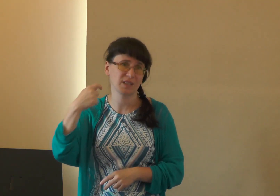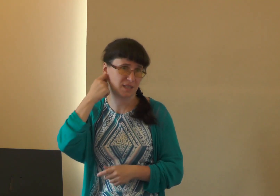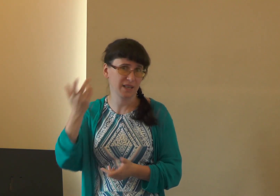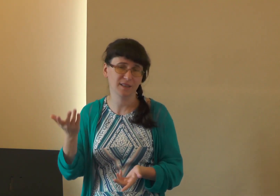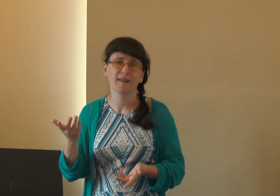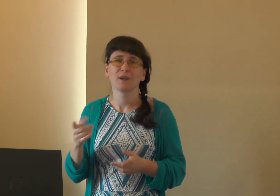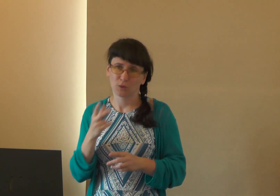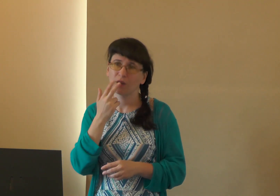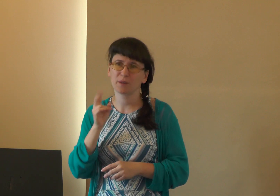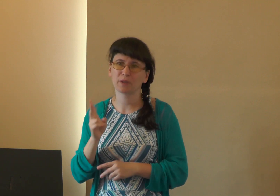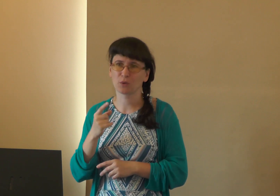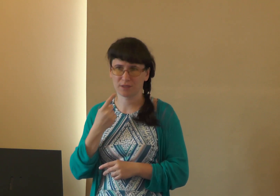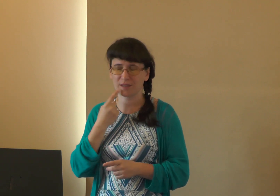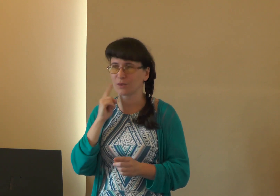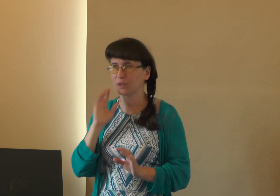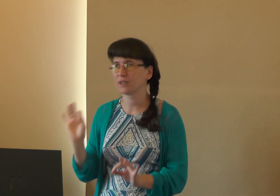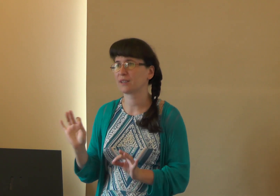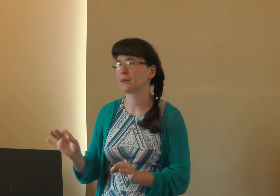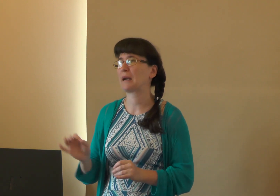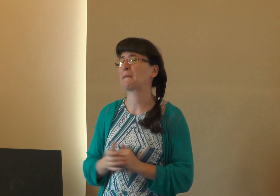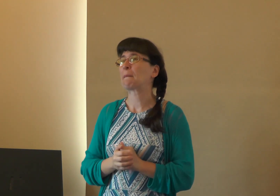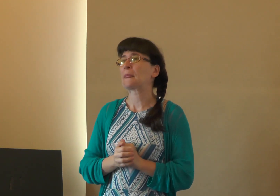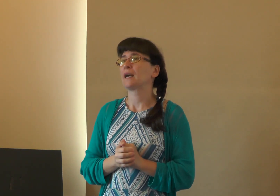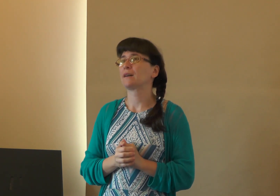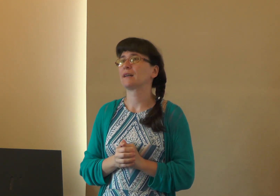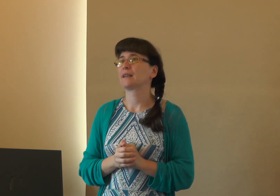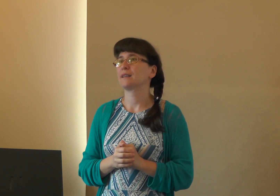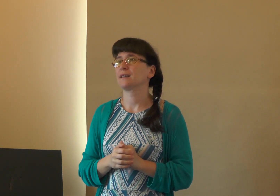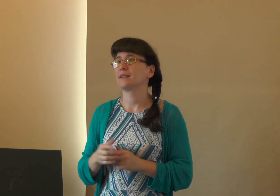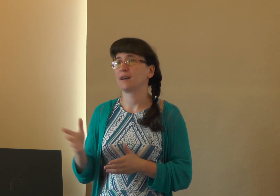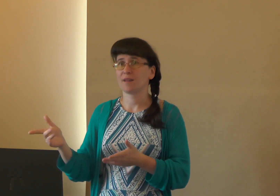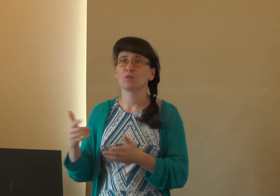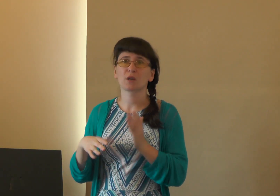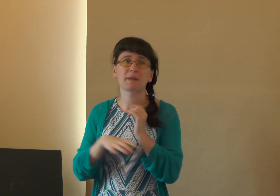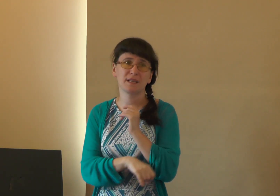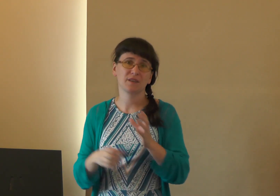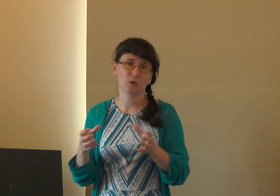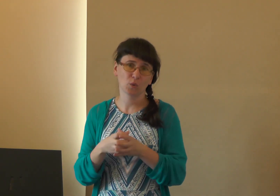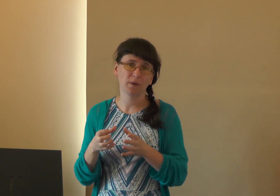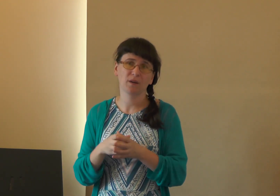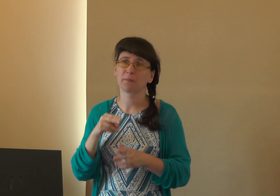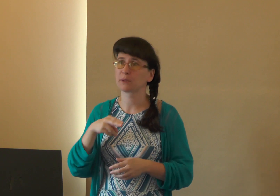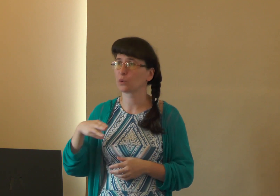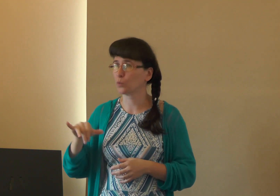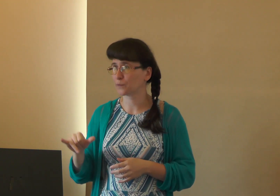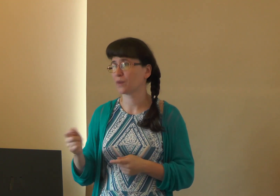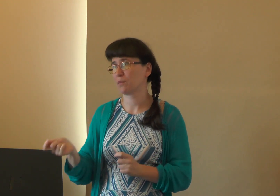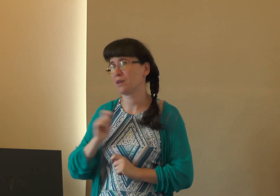20 лет. Но они подростки. Для глухих это нормально. И уже последняя группа ПТУ мне